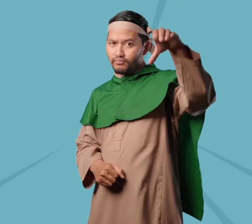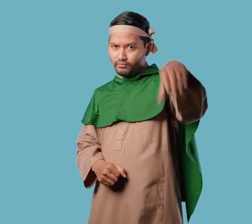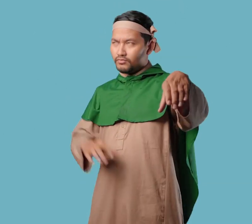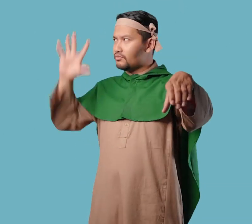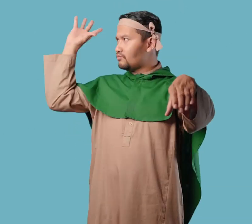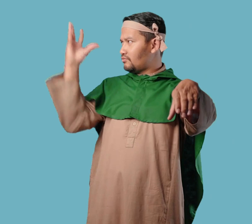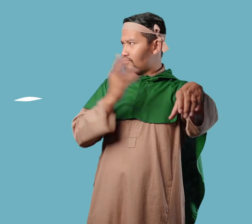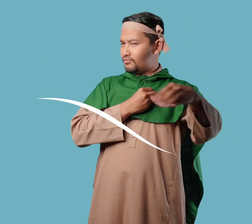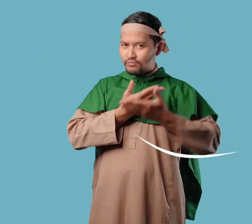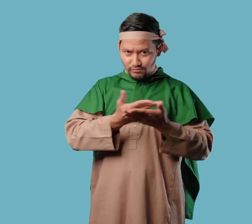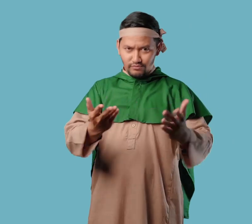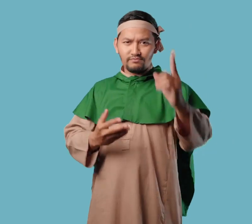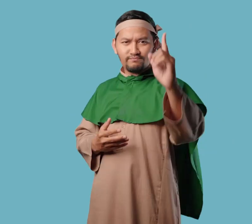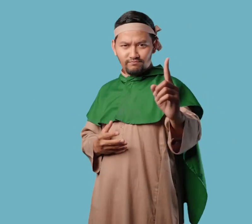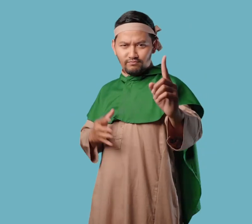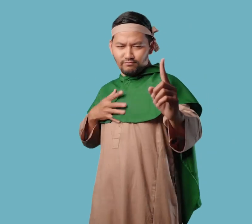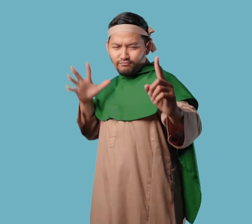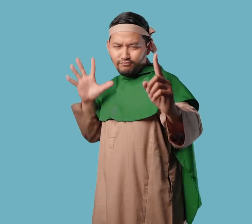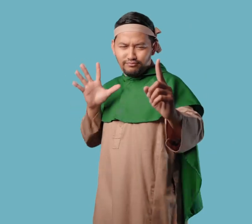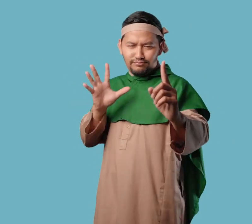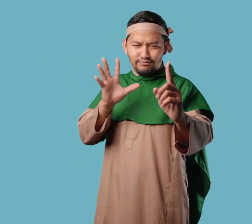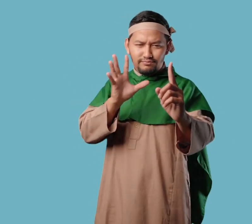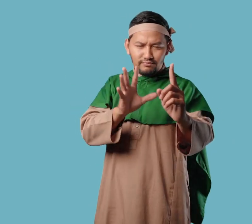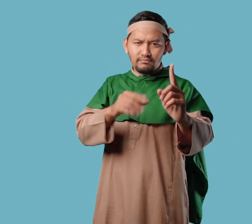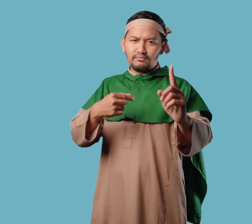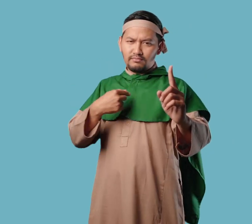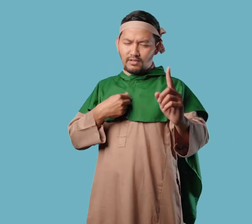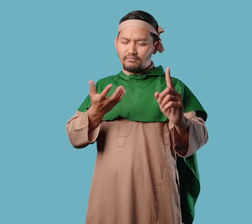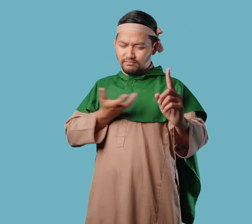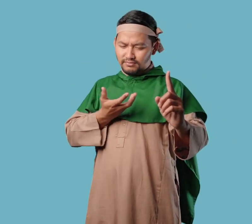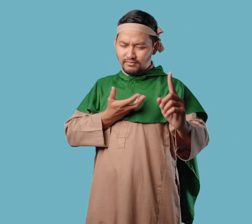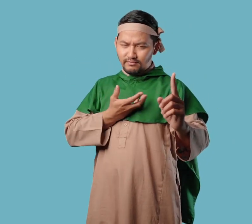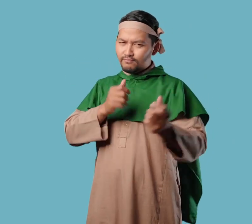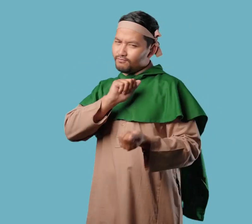Dan berbondong-bondong masuk agama Allah Yaitu Islam